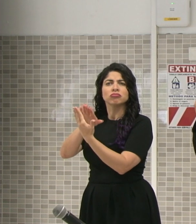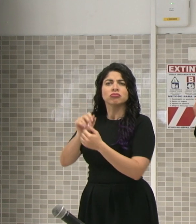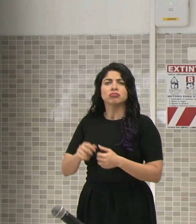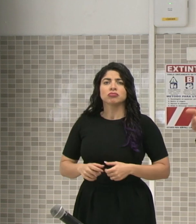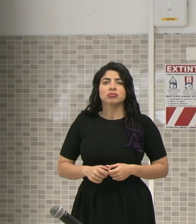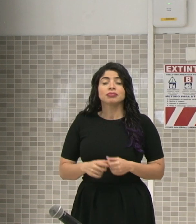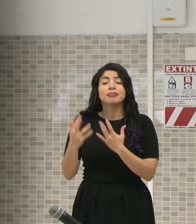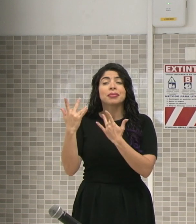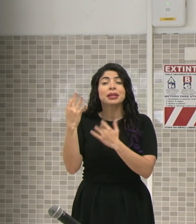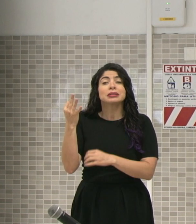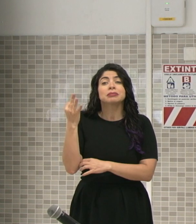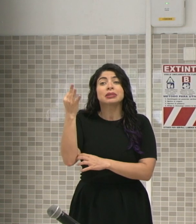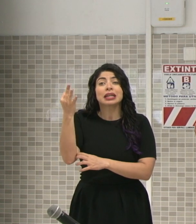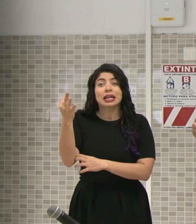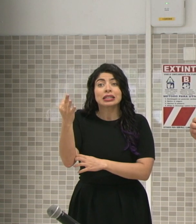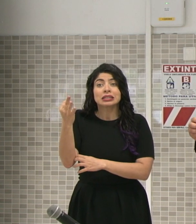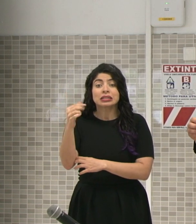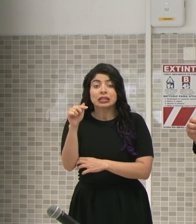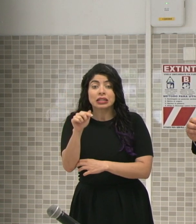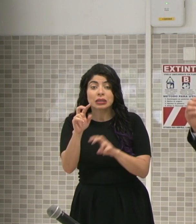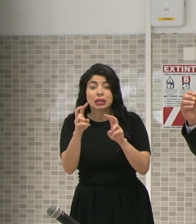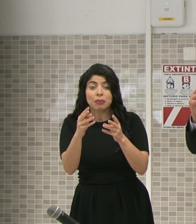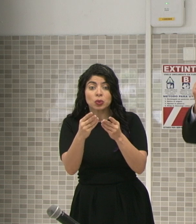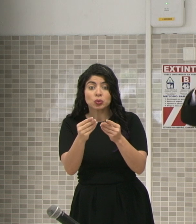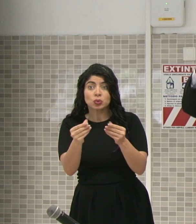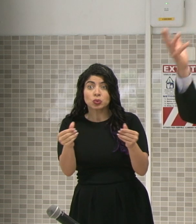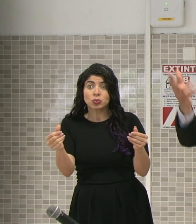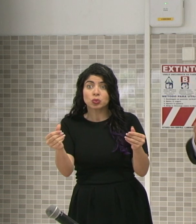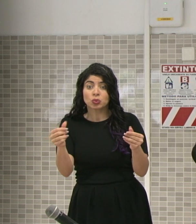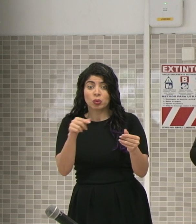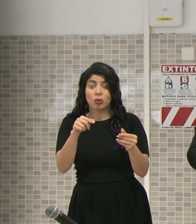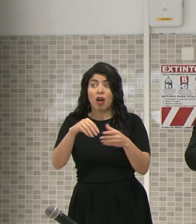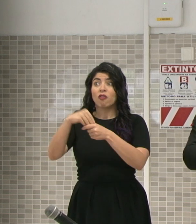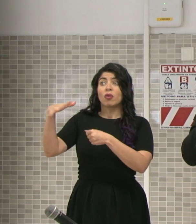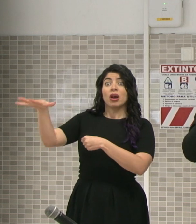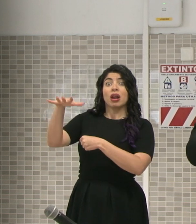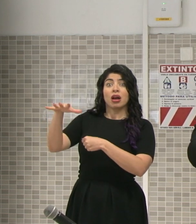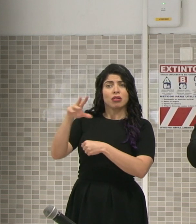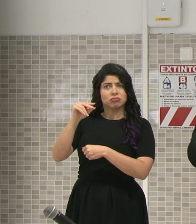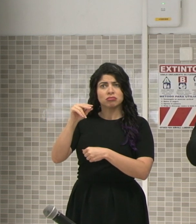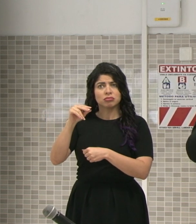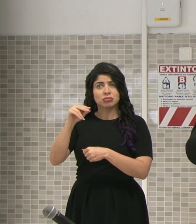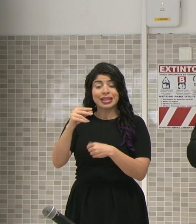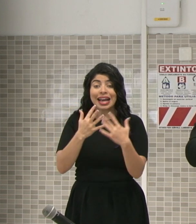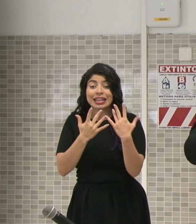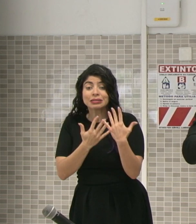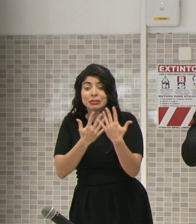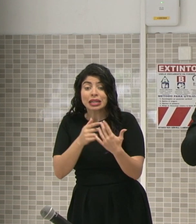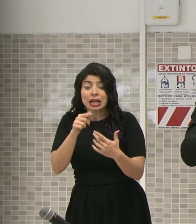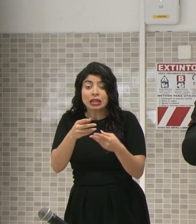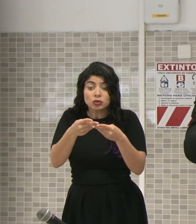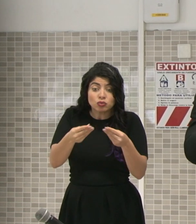La esperanza de que eso salga no está en algo que esté fuera de nosotros. La esperanza de que salgan